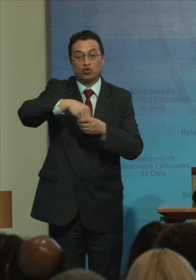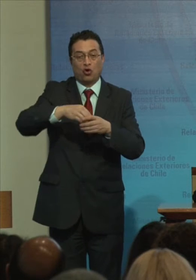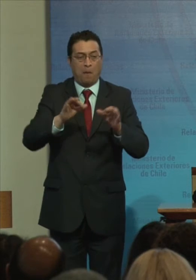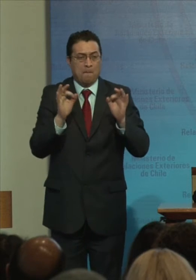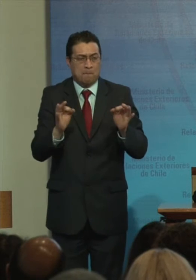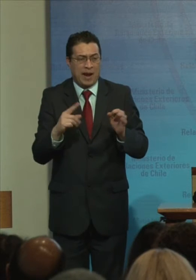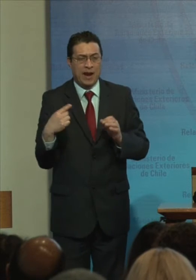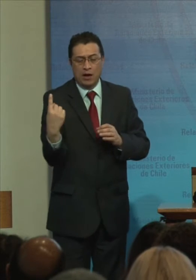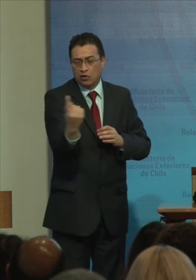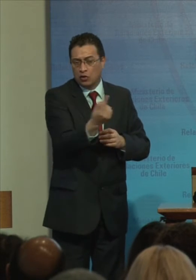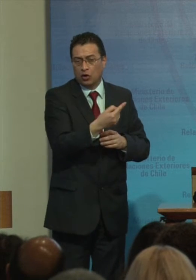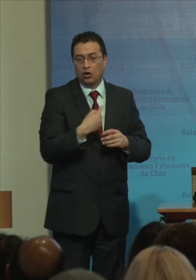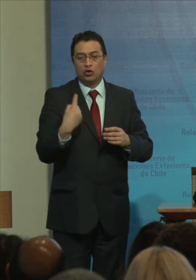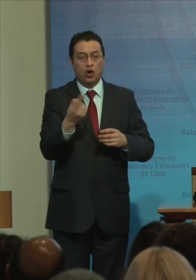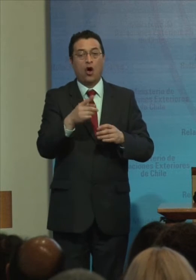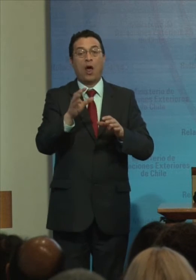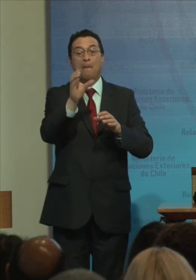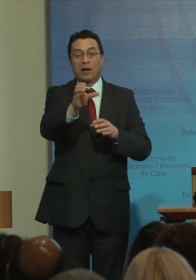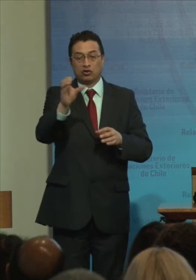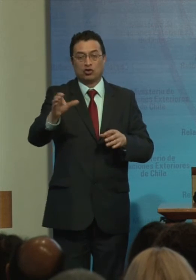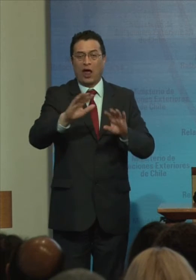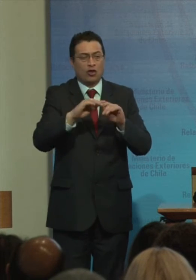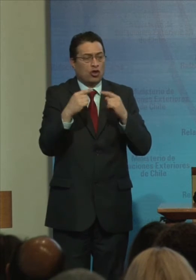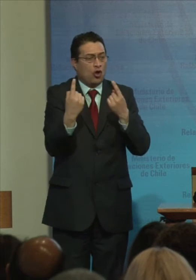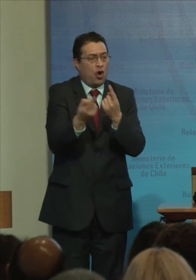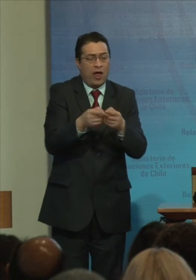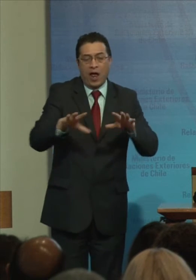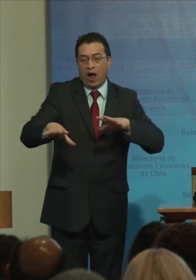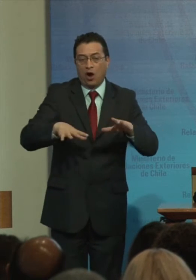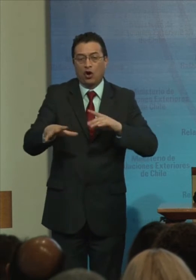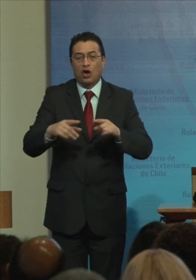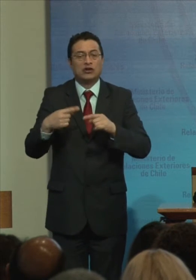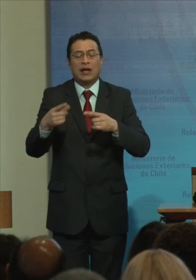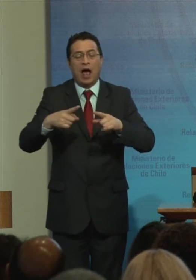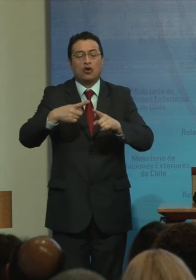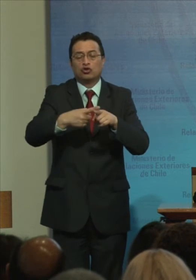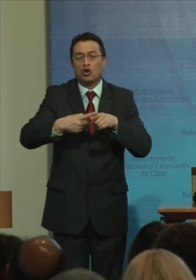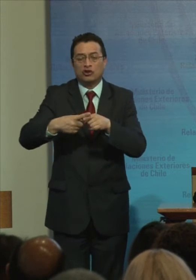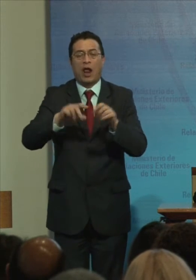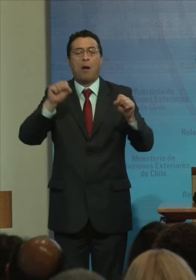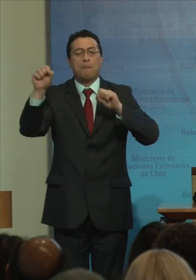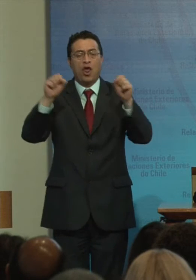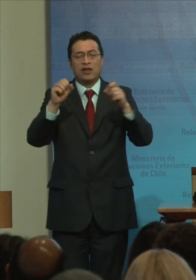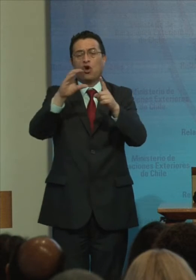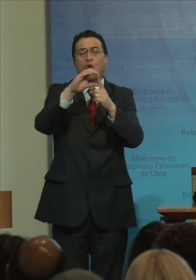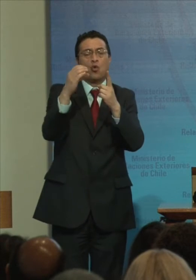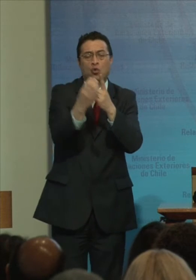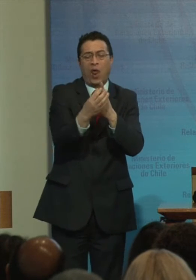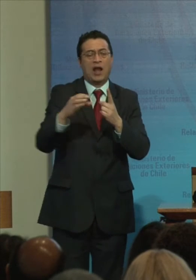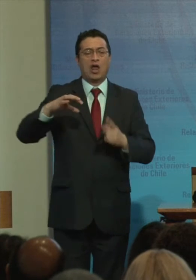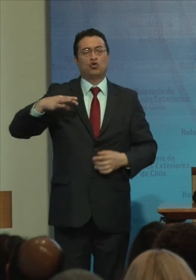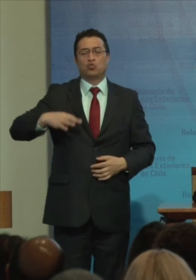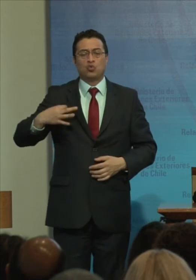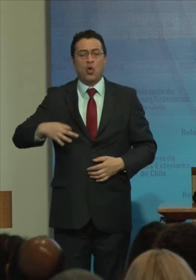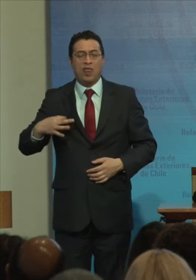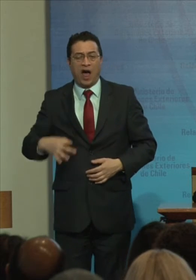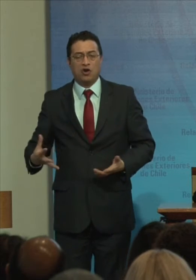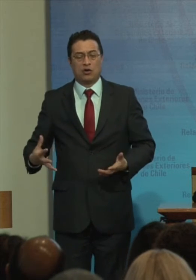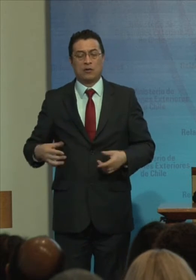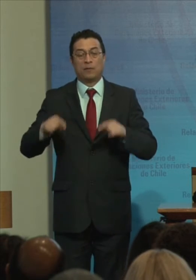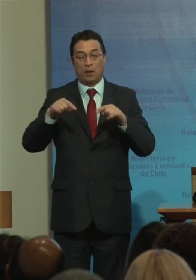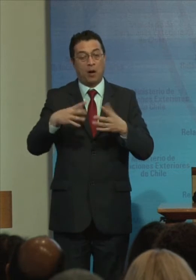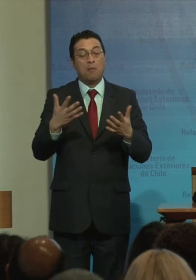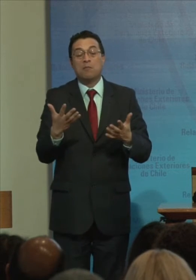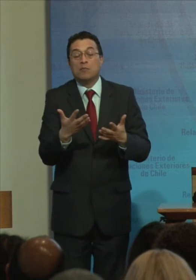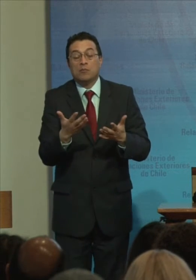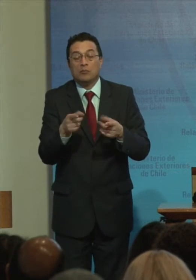De la persona Con discapacidad En todos los aspectos Del quehacer Social Político Cultural Para ciudadano Por medio De la